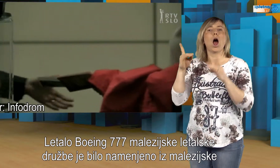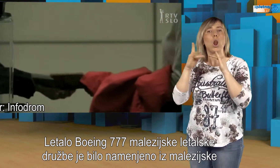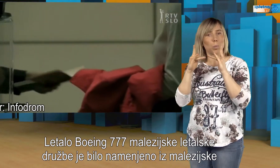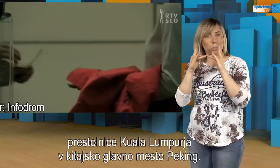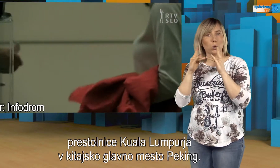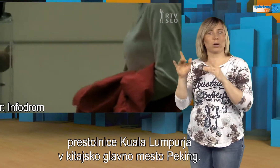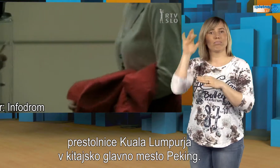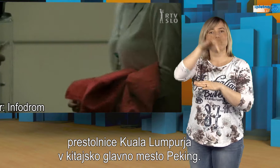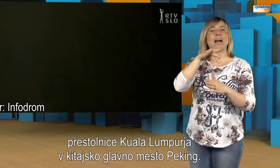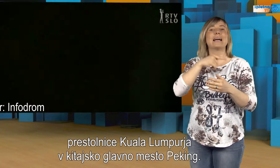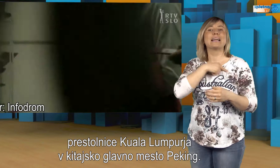kitajsko glavno mesto Peking.